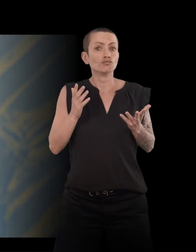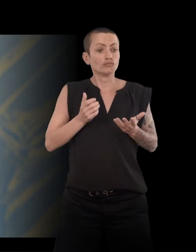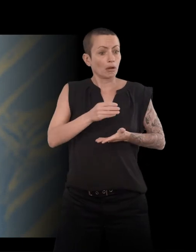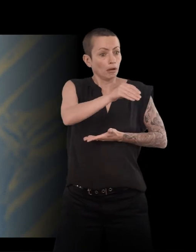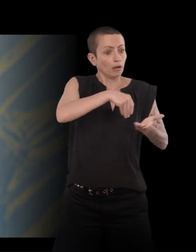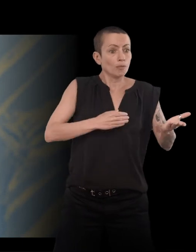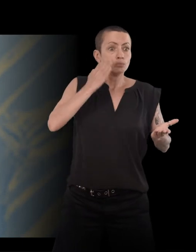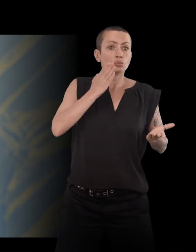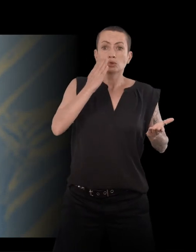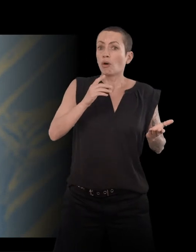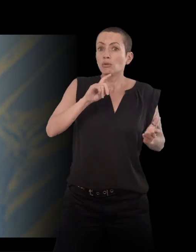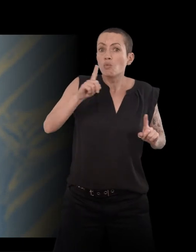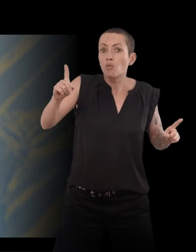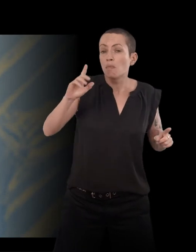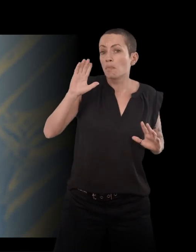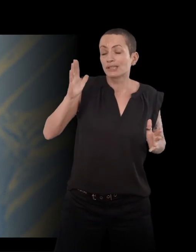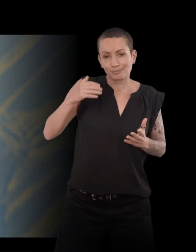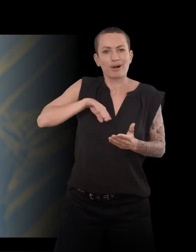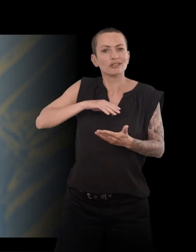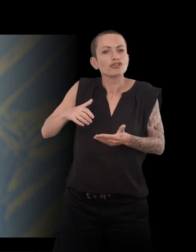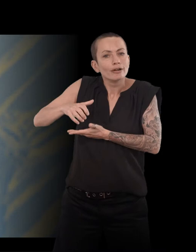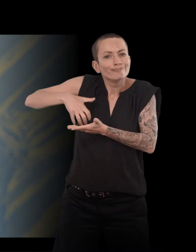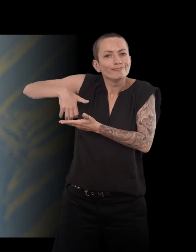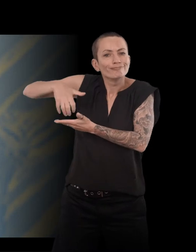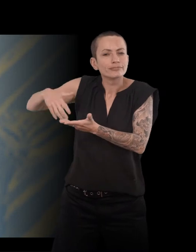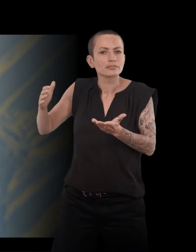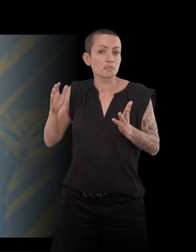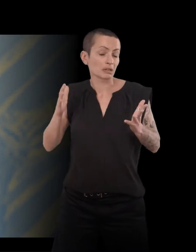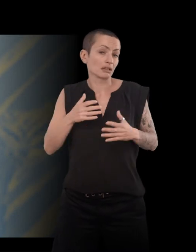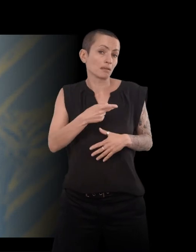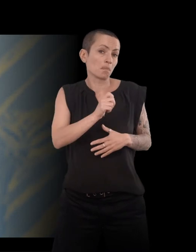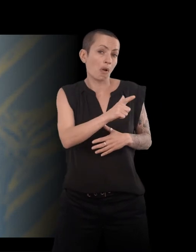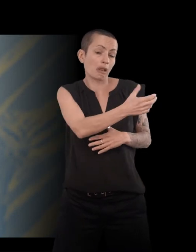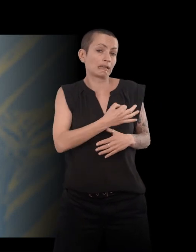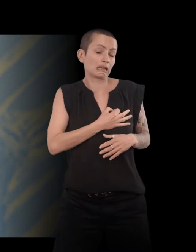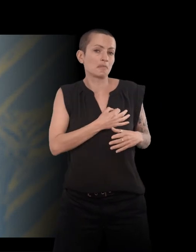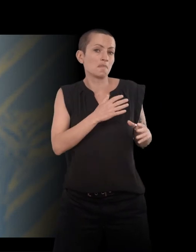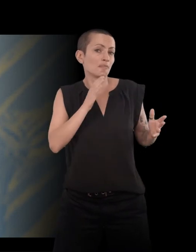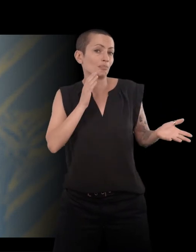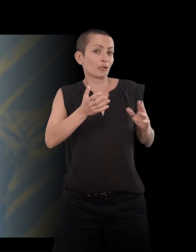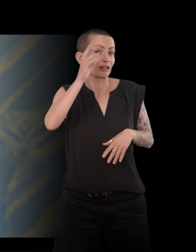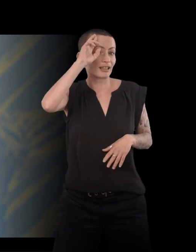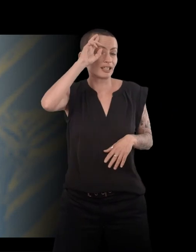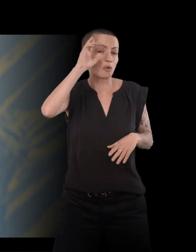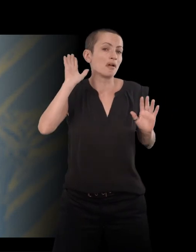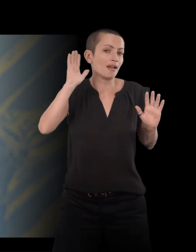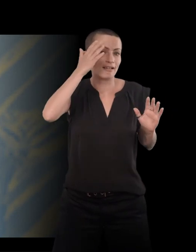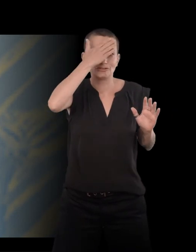Il avait peut-être raison, mais je ne sais pas, je n pas de réponse. Il n'empêche qu'après